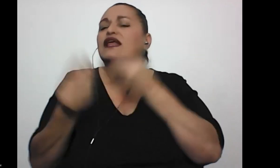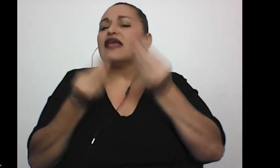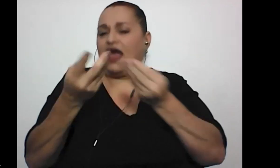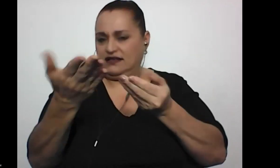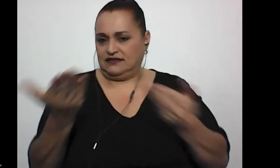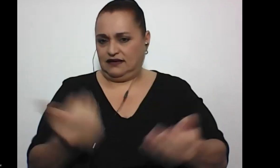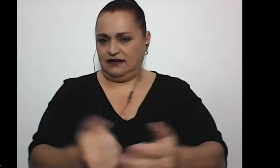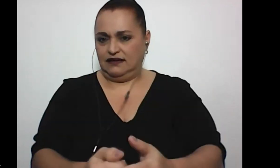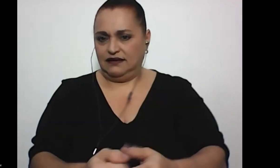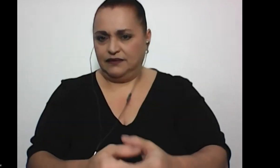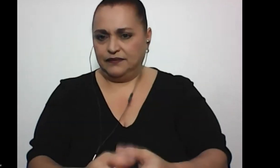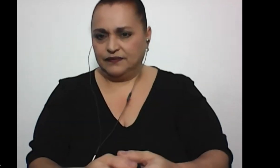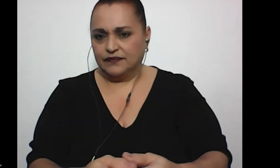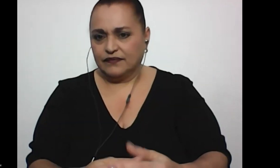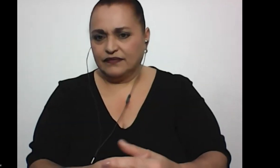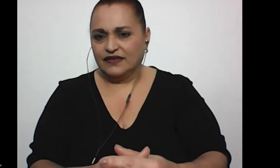¿O qué haces?